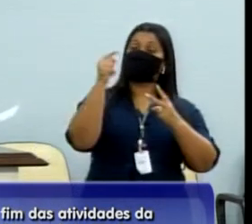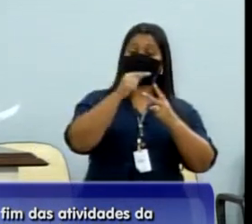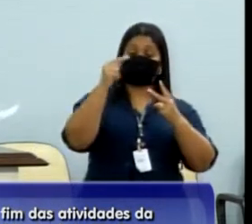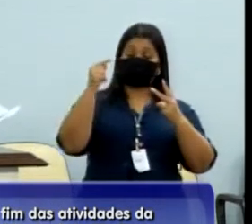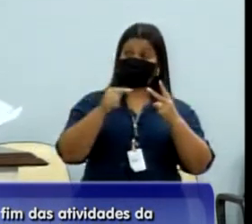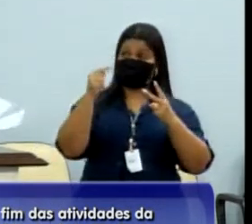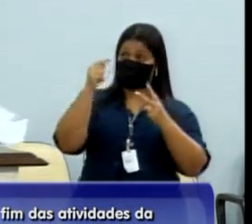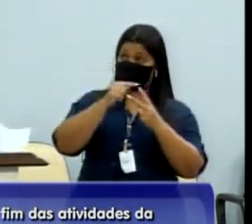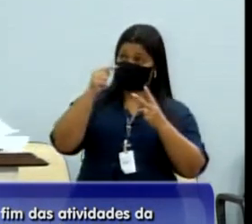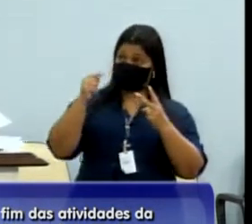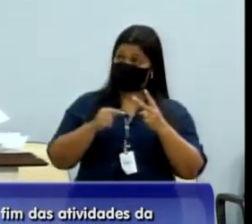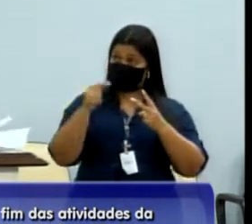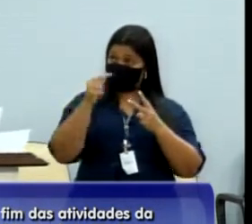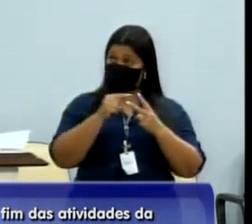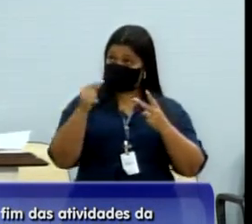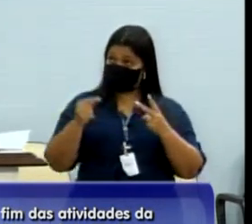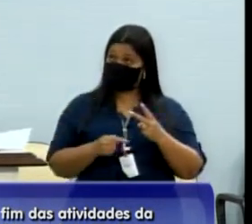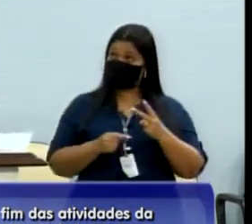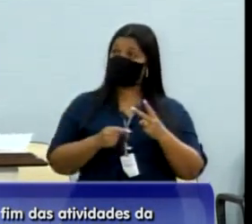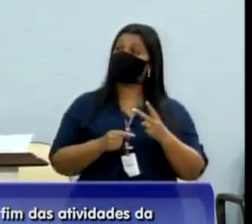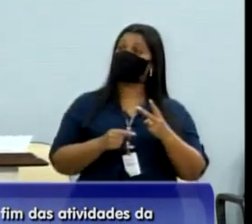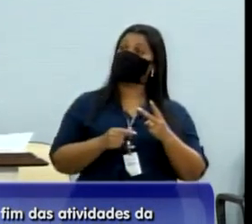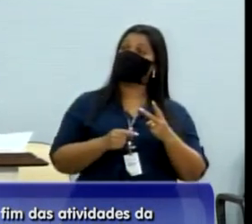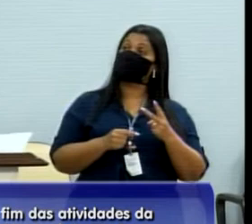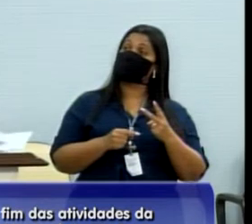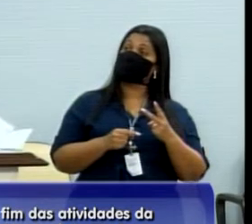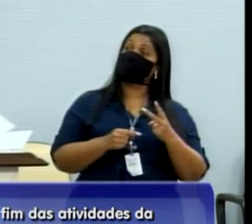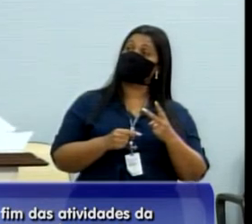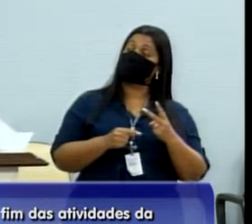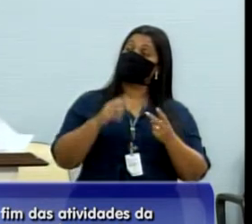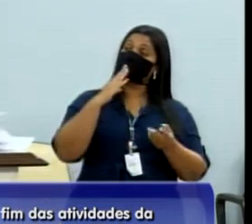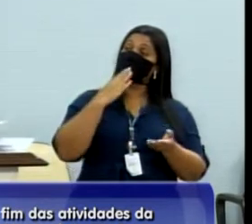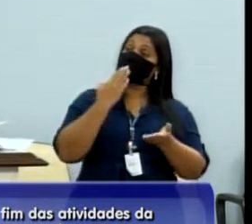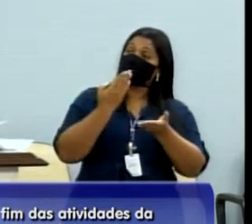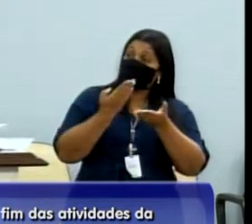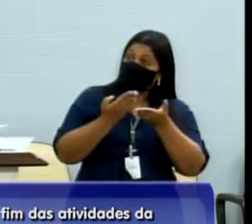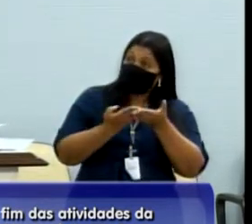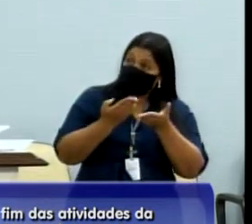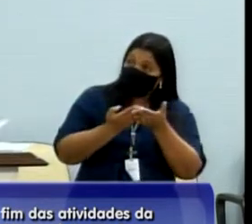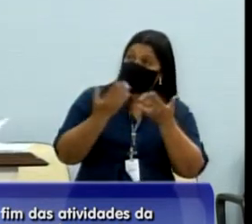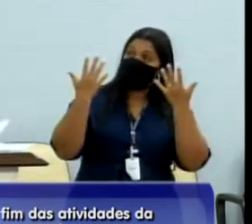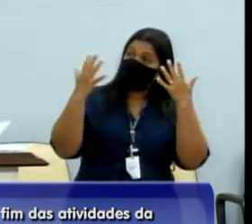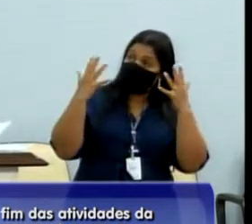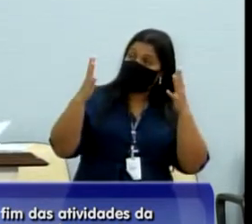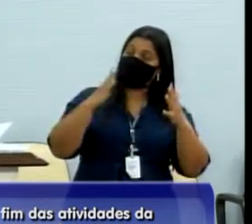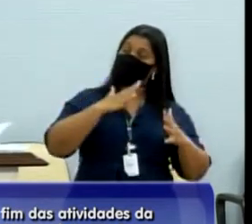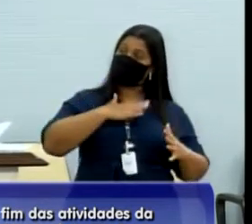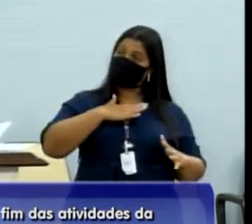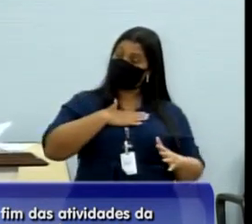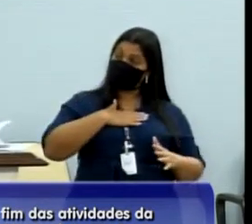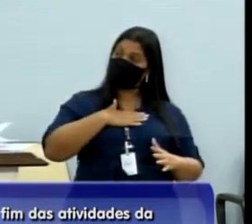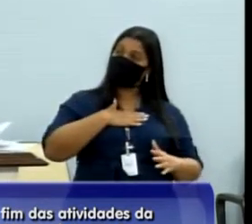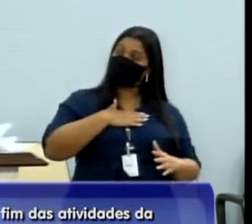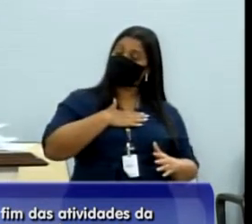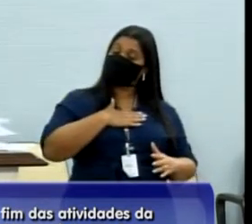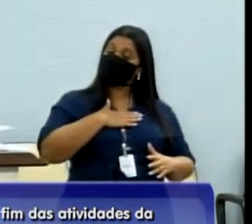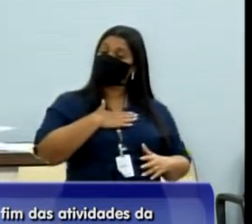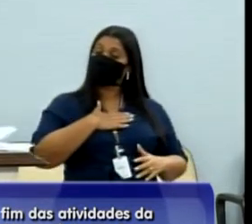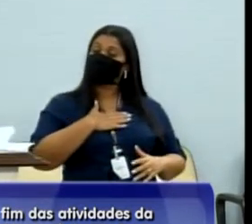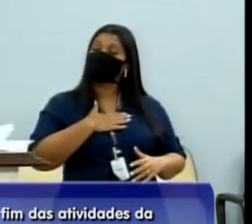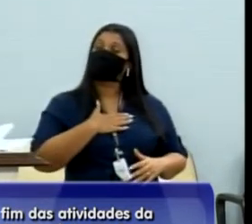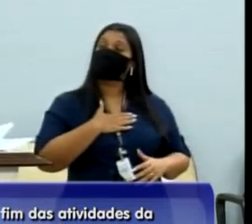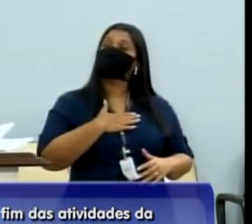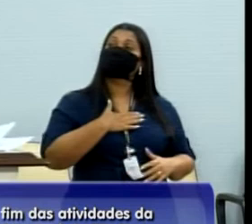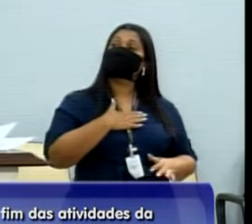requerimentos de congratulações de minha parte, eu posso até declarar voto depois, mas um com o Tenente Kleber, da